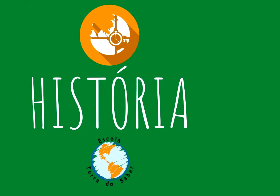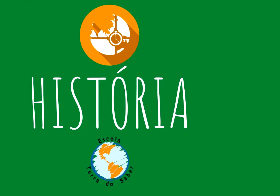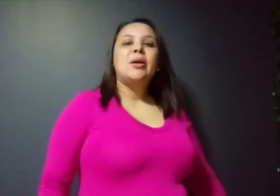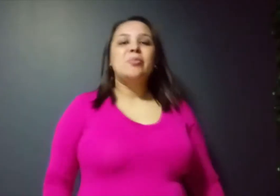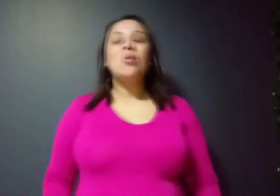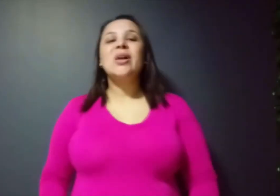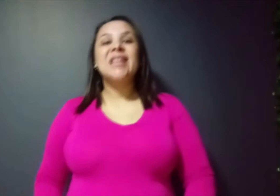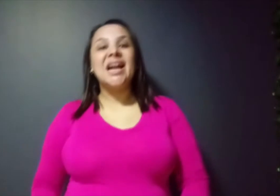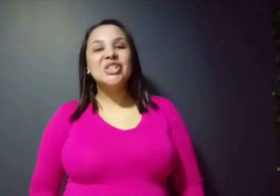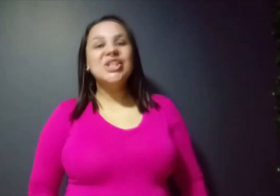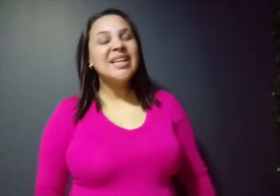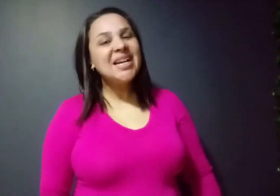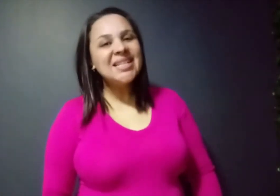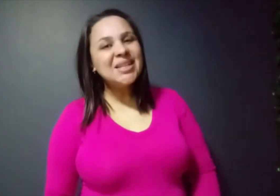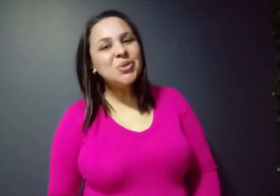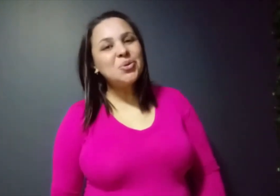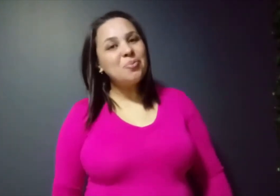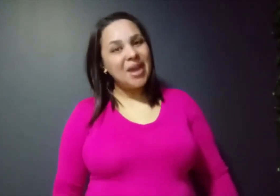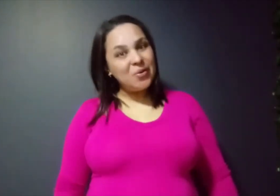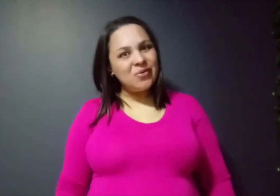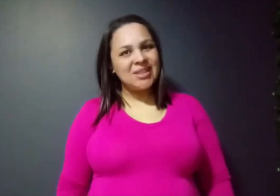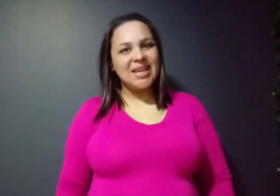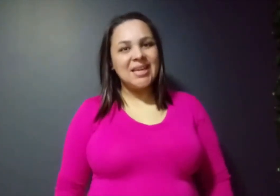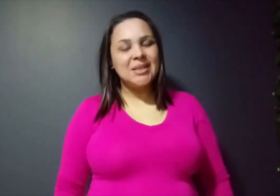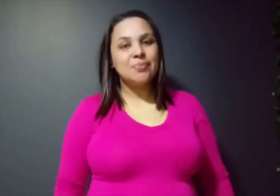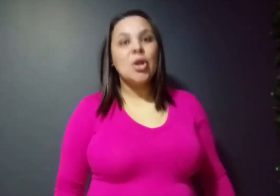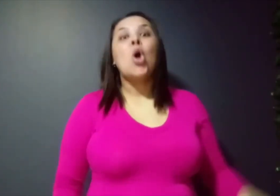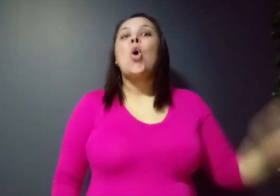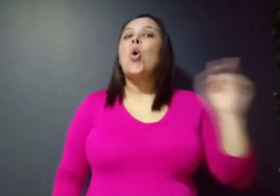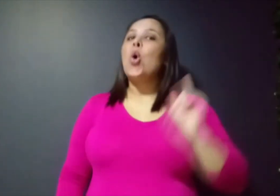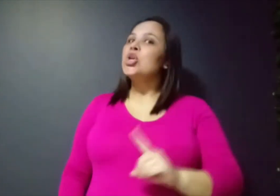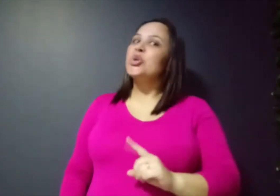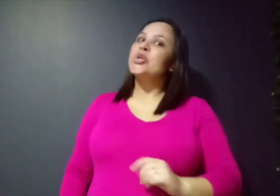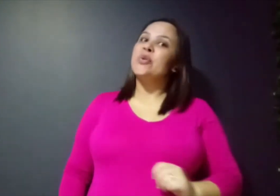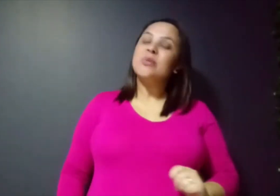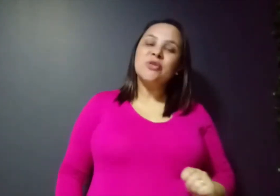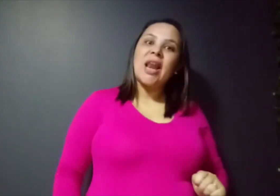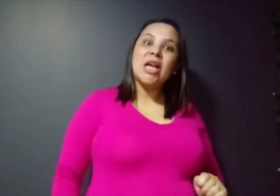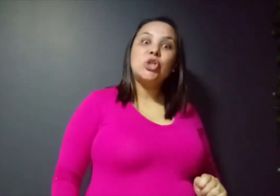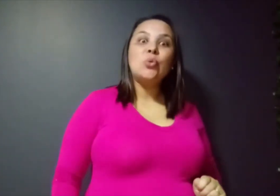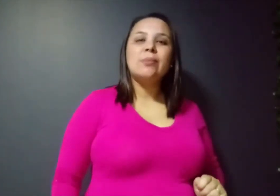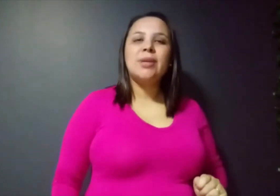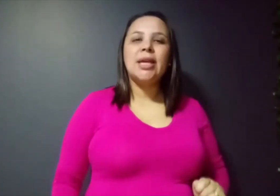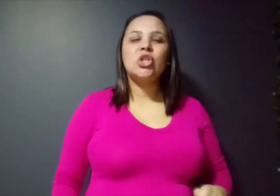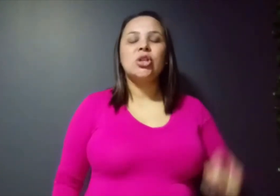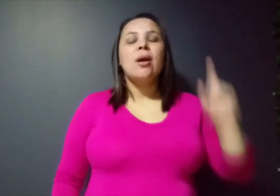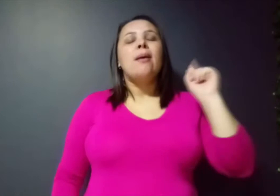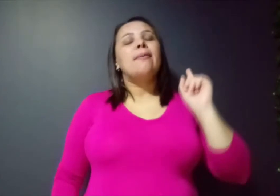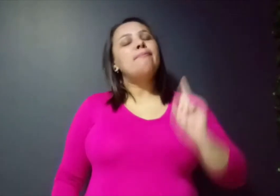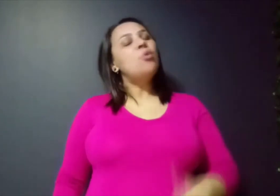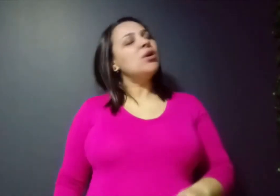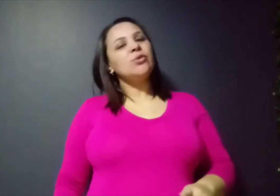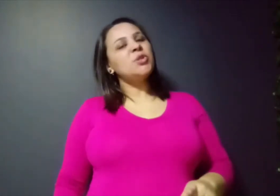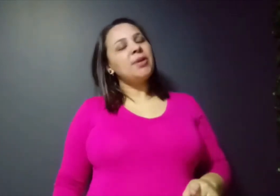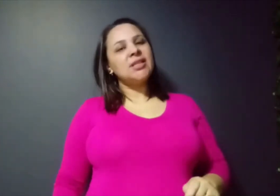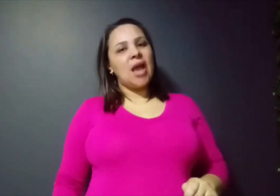Boa tarde, crianças, tudo bem com vocês? Hoje nós vamos falar de um ambiente muito especial,